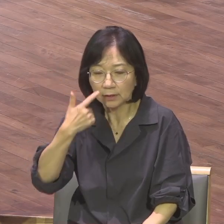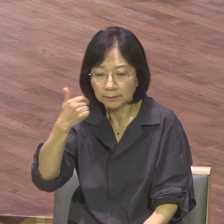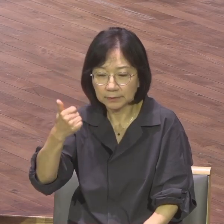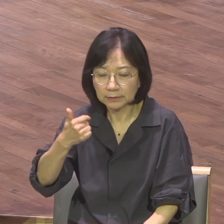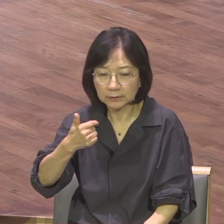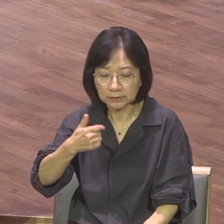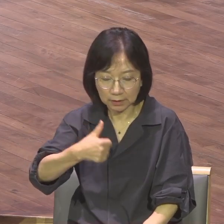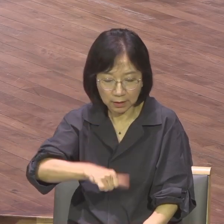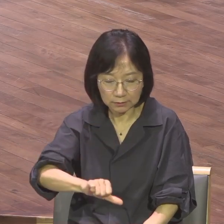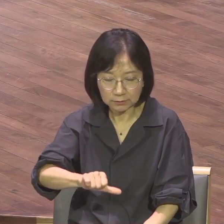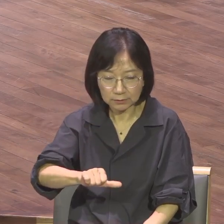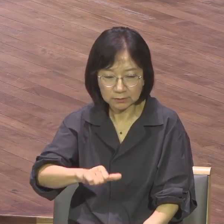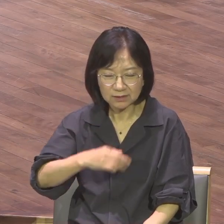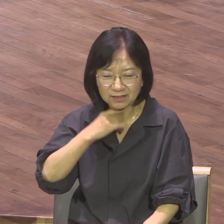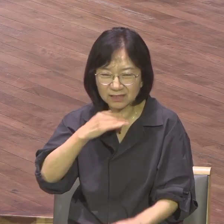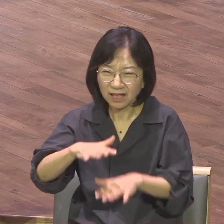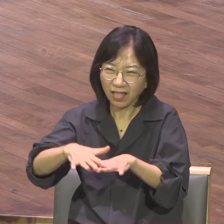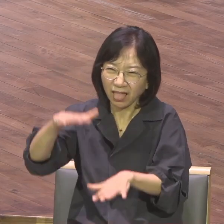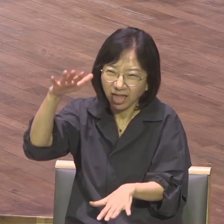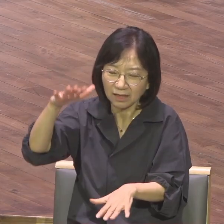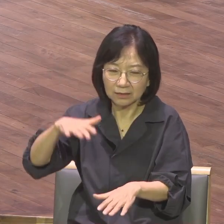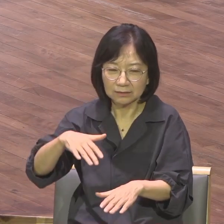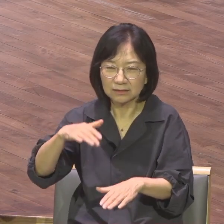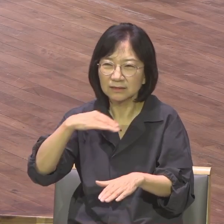부모와 자녀 간에 문화의 세대 차이는 있을 수 있습니다